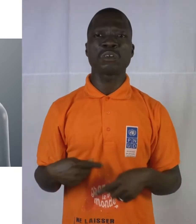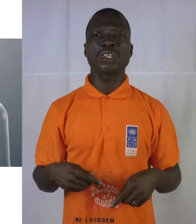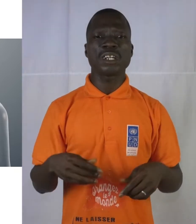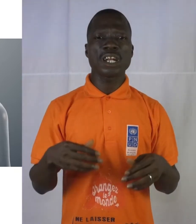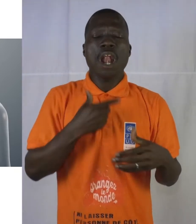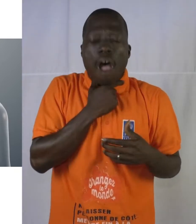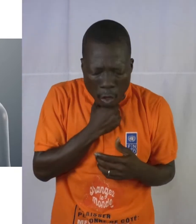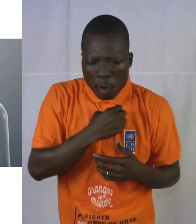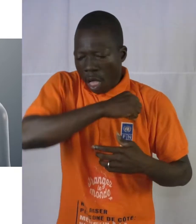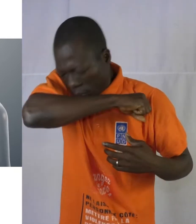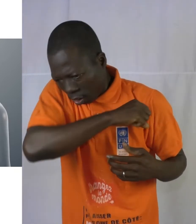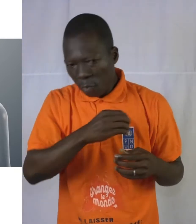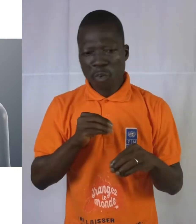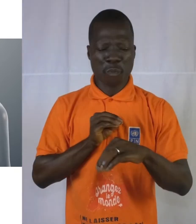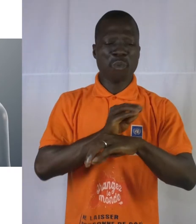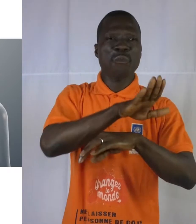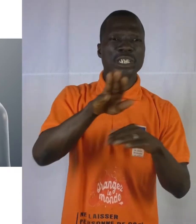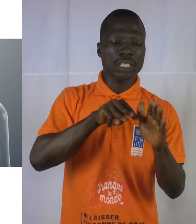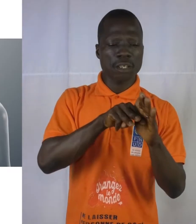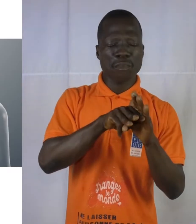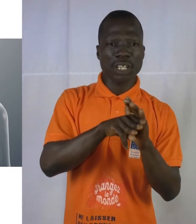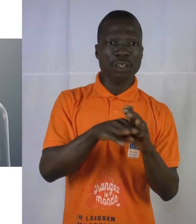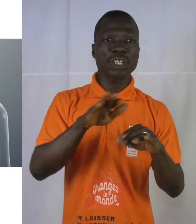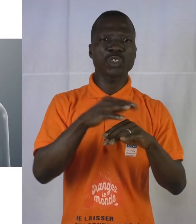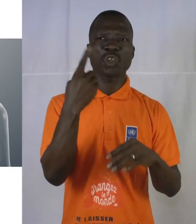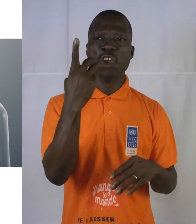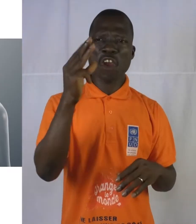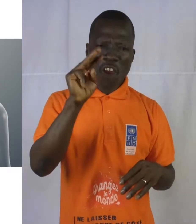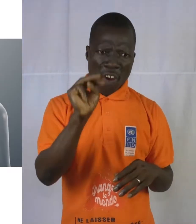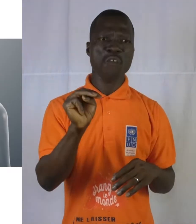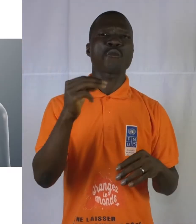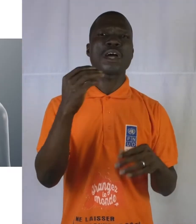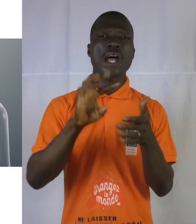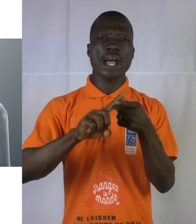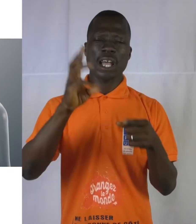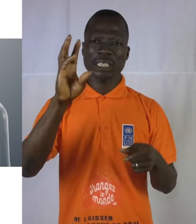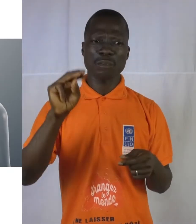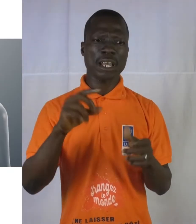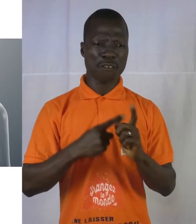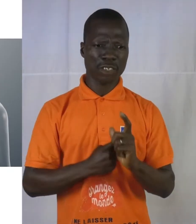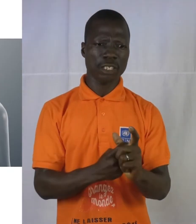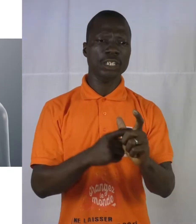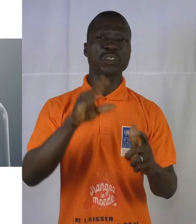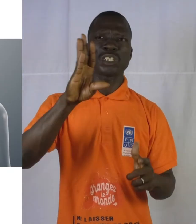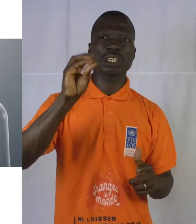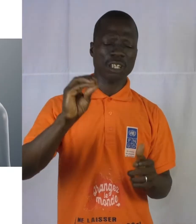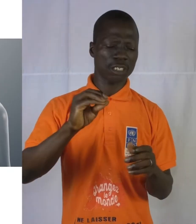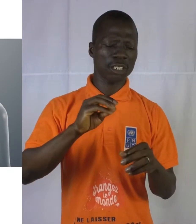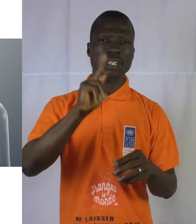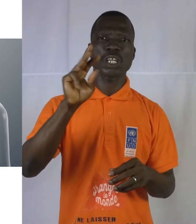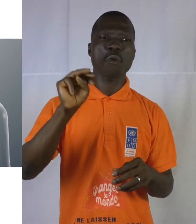L'éternuement peut ainsi propager des microbes sur 1 à 6 m à la vitesse de 50 km à l'heure.